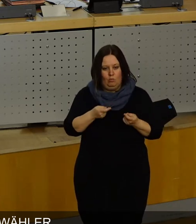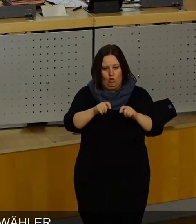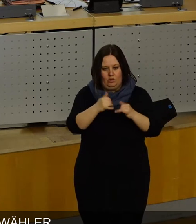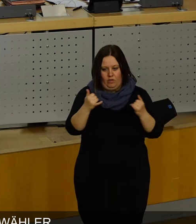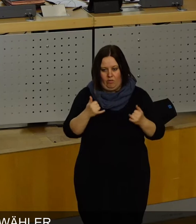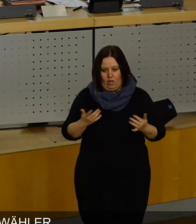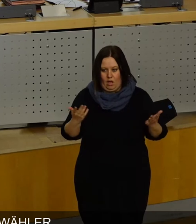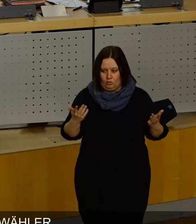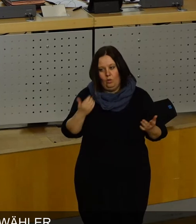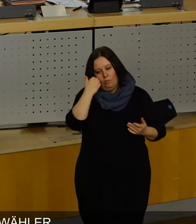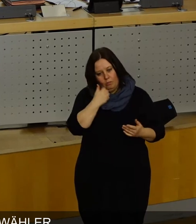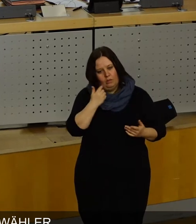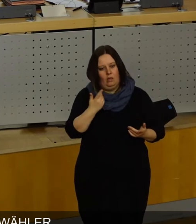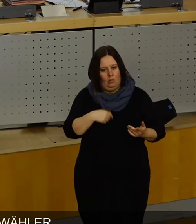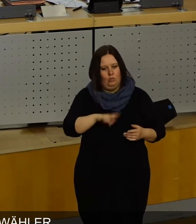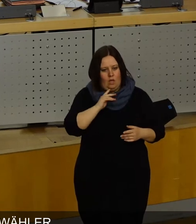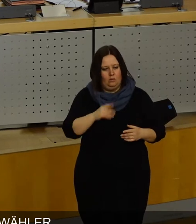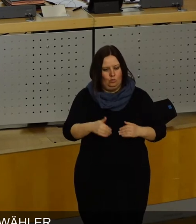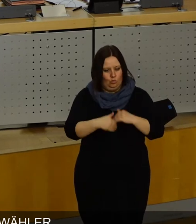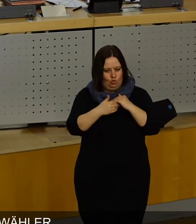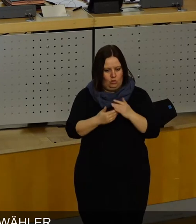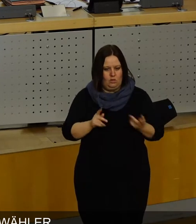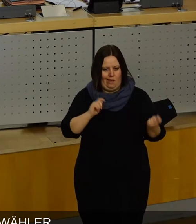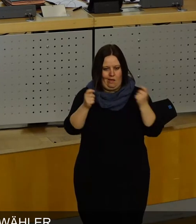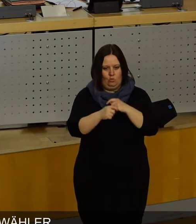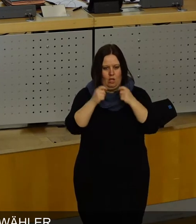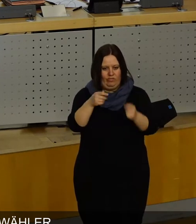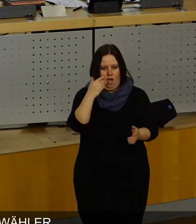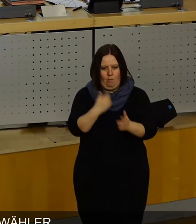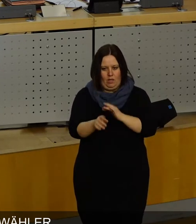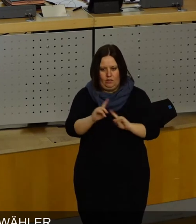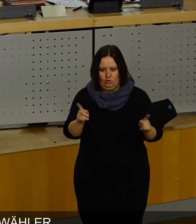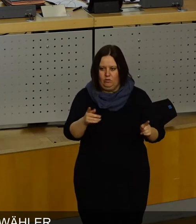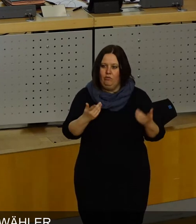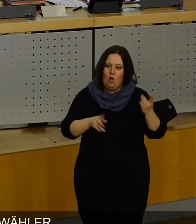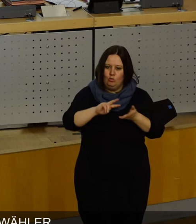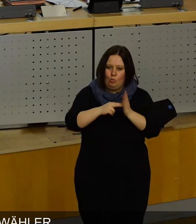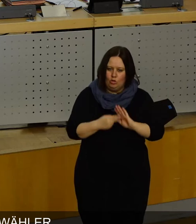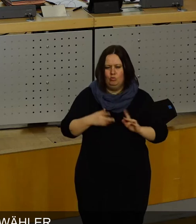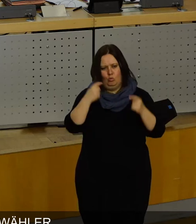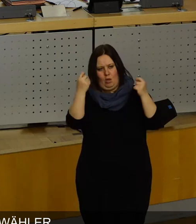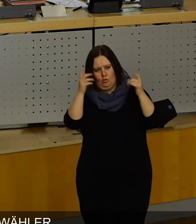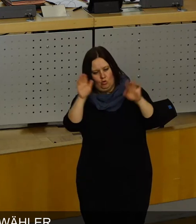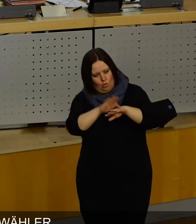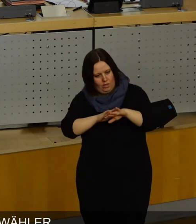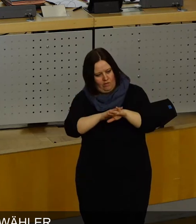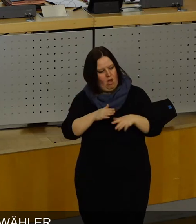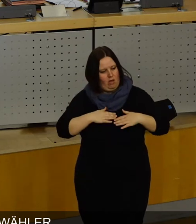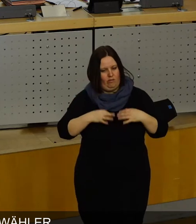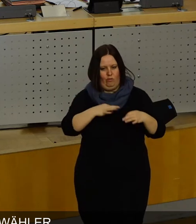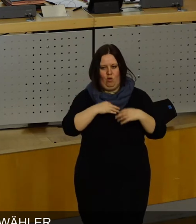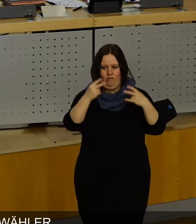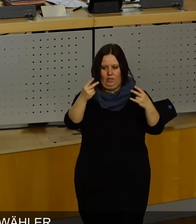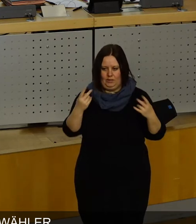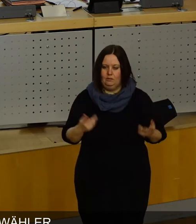Also bitte, schließen Sie diesen Änderungsantrag nicht von vornherein aus. Ich war jetzt am Ende doch politisch und polemisch, weil es mir am Herzen lag.